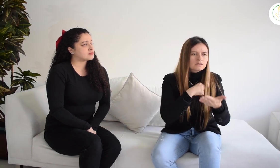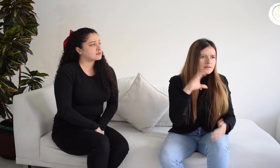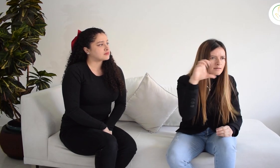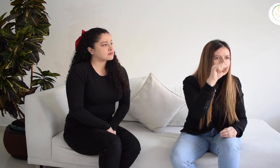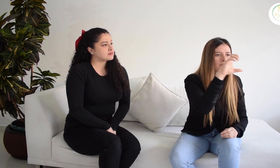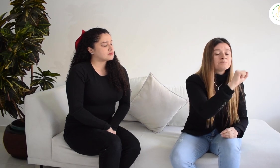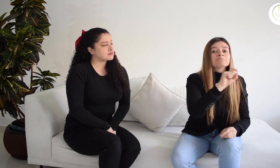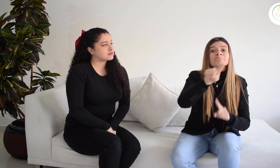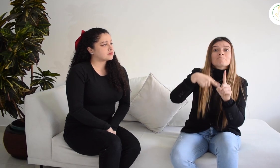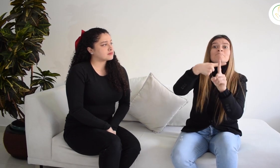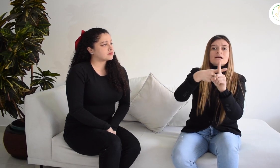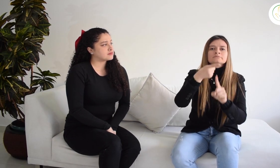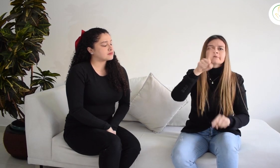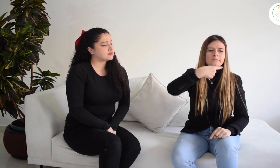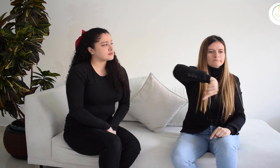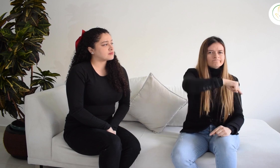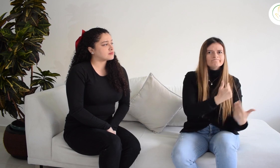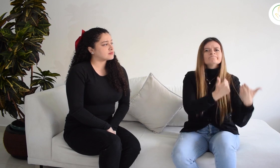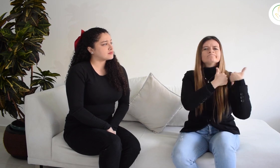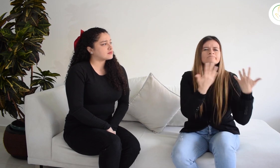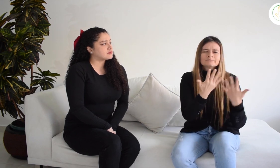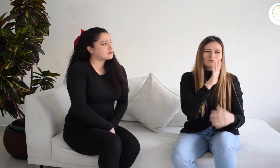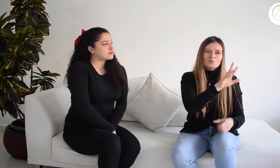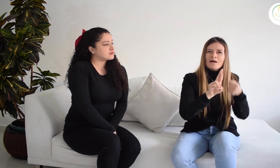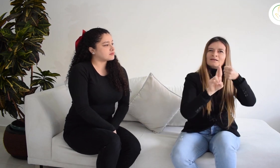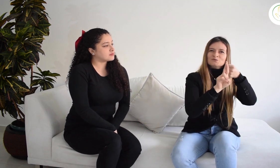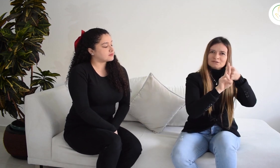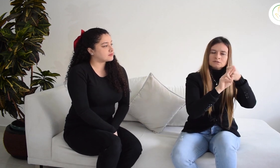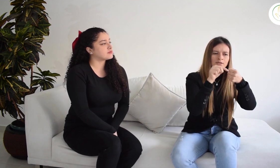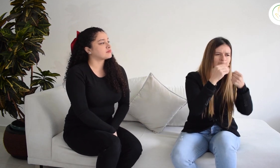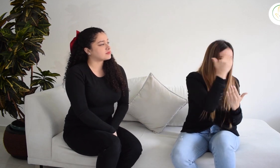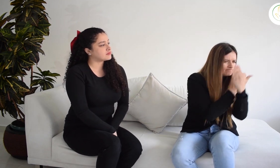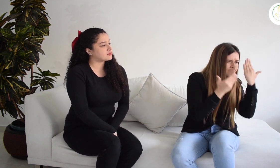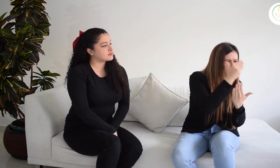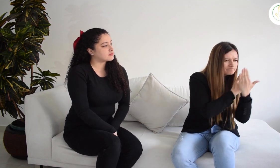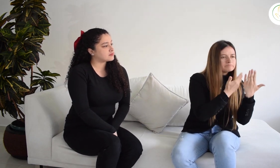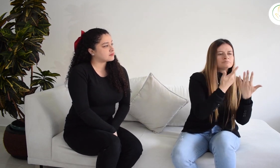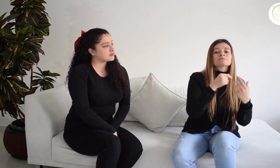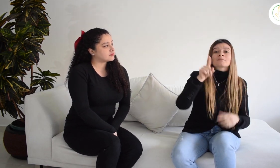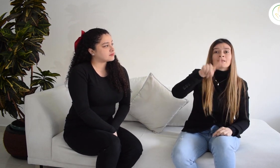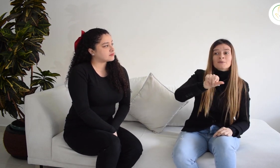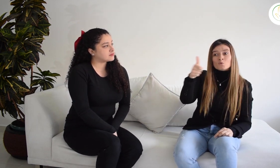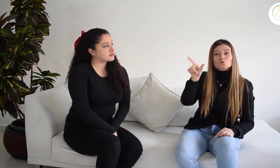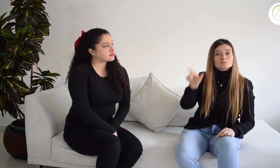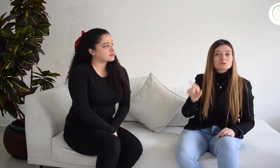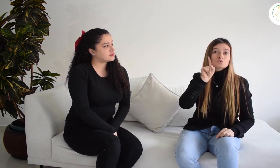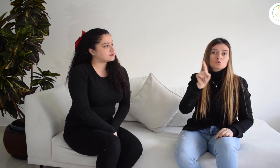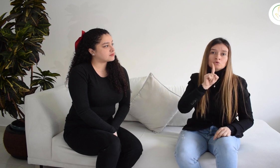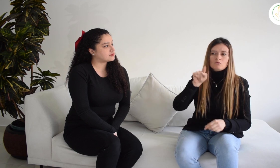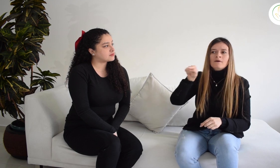urgente para muchos. Esto es algo que hemos identificado y analizado desde Azorriza. Además, con el apoyo de una líder sorda del